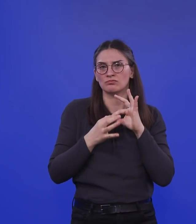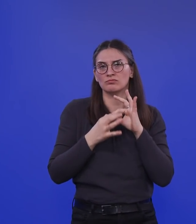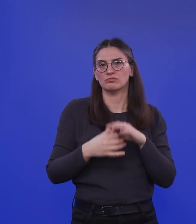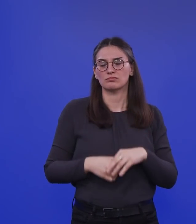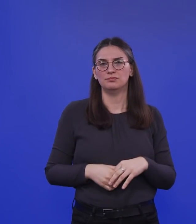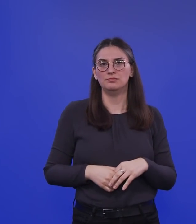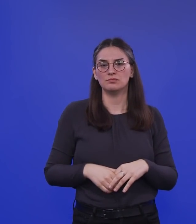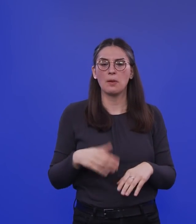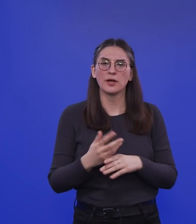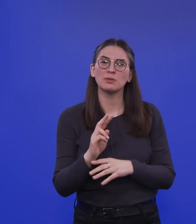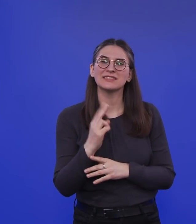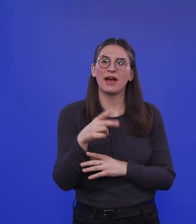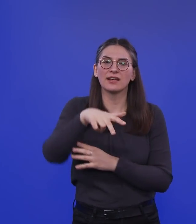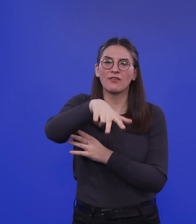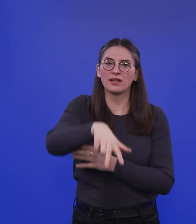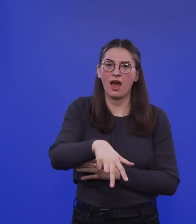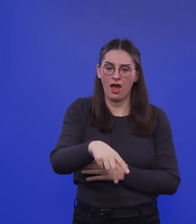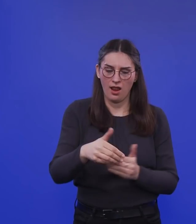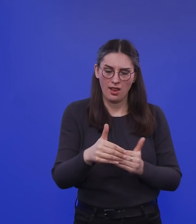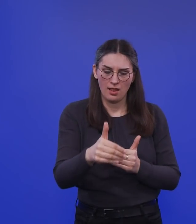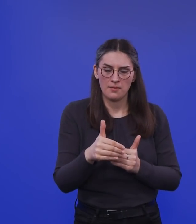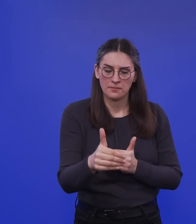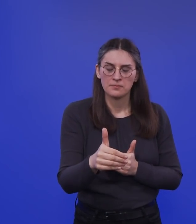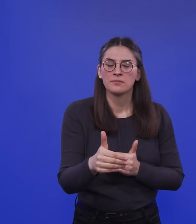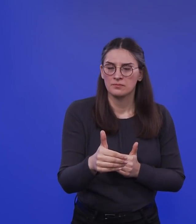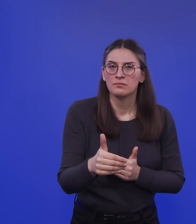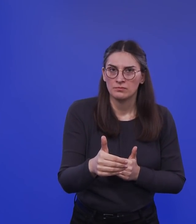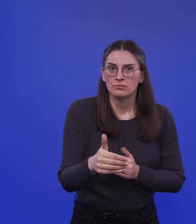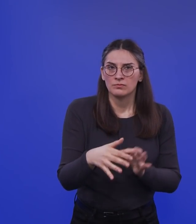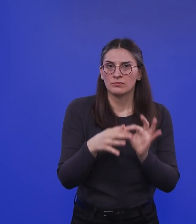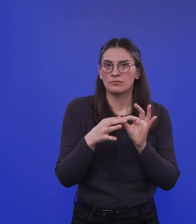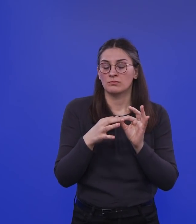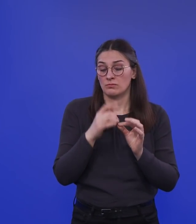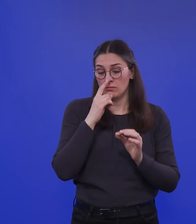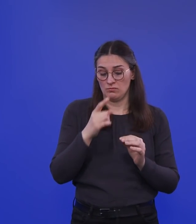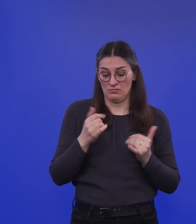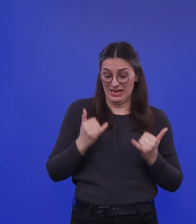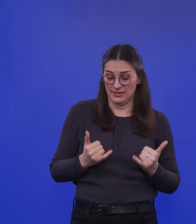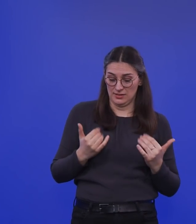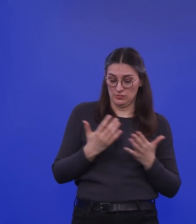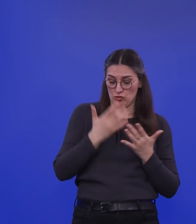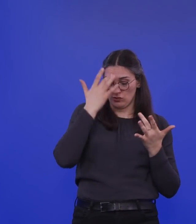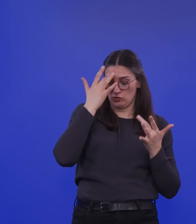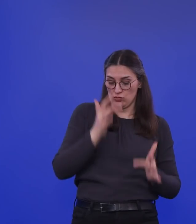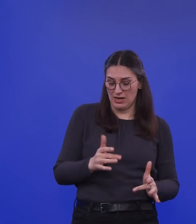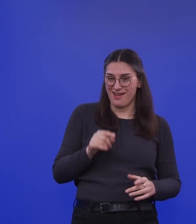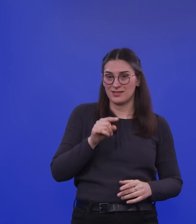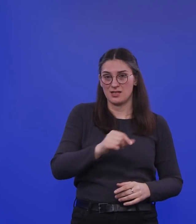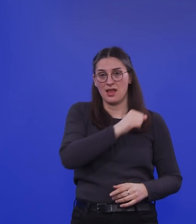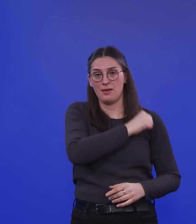im zweiten Quartal hier hinlegen, alleine auf der Basis der jetzt schon zugelassenen Vakzinen gibt es offenbar